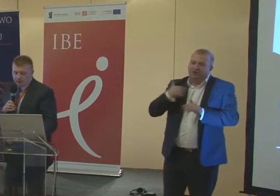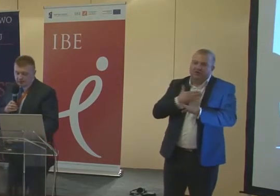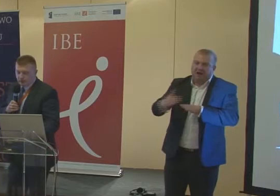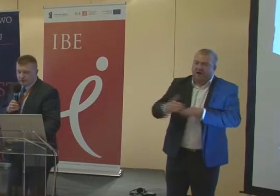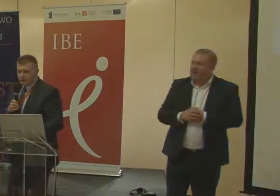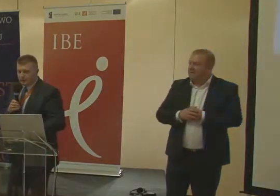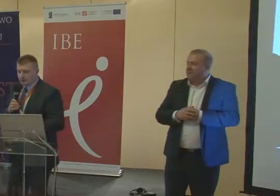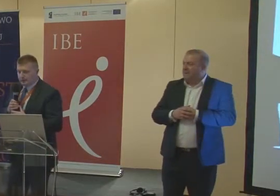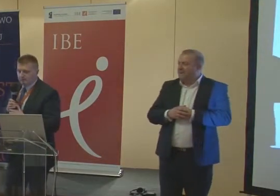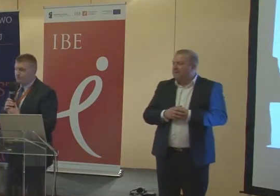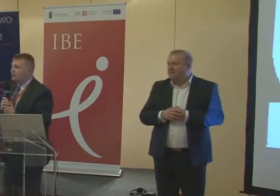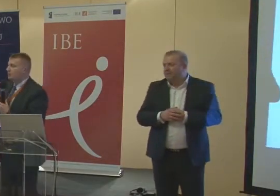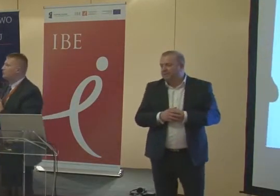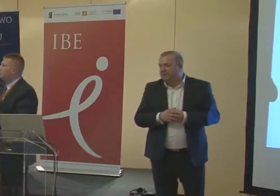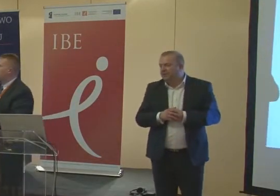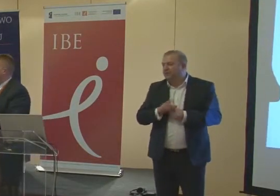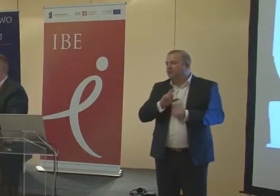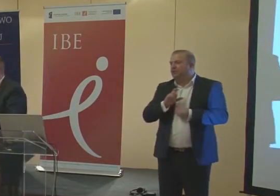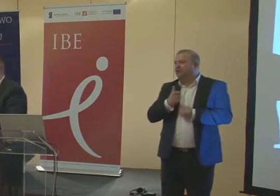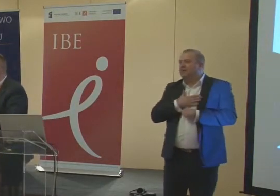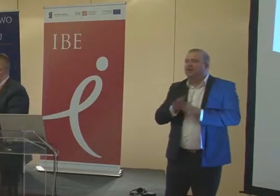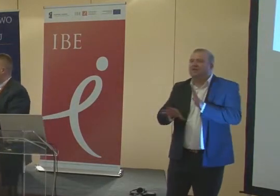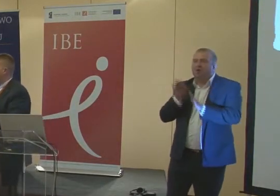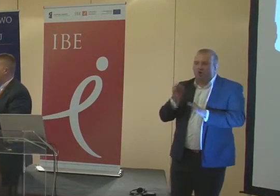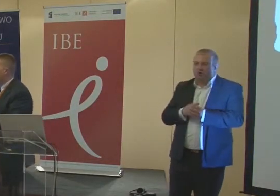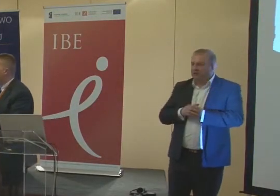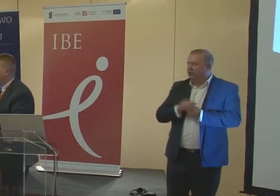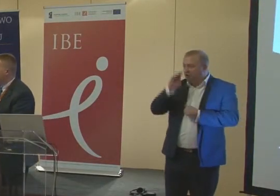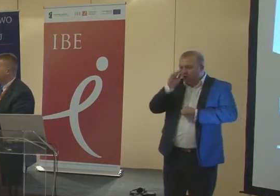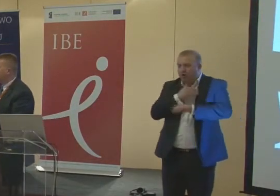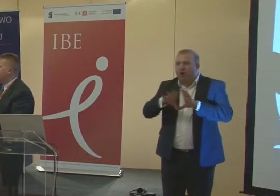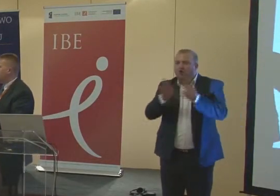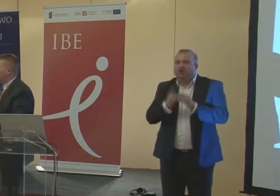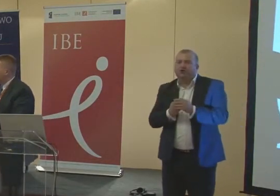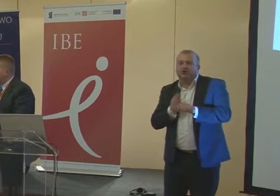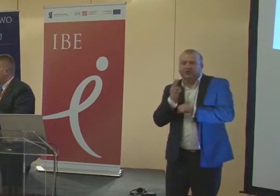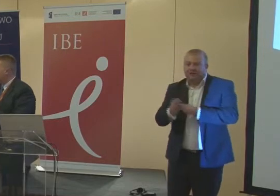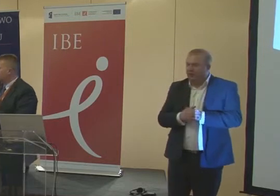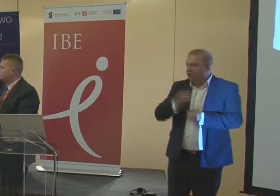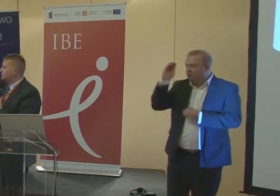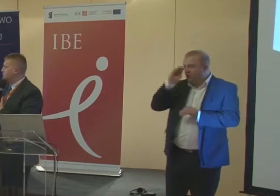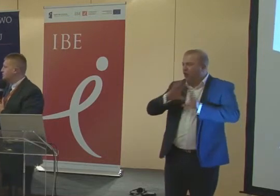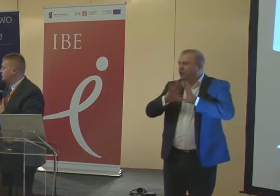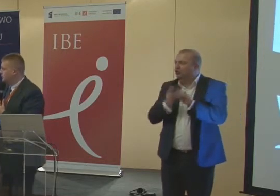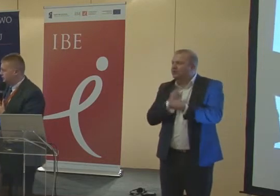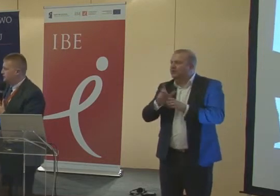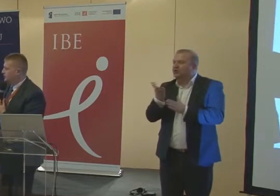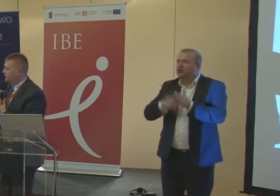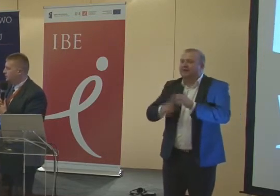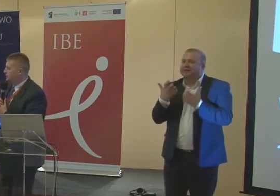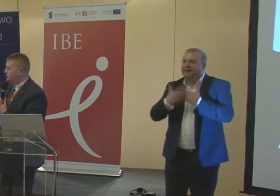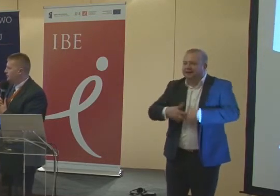Proszę Państwa, u nas, co mamy do wyboru? W Polsce mamy do wyboru tak, szkołę ogólnodostępną, szkołę ogólnodostępną z oddziałami